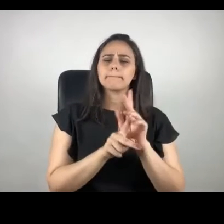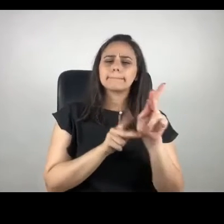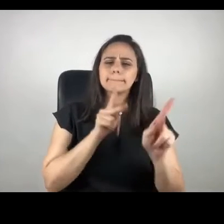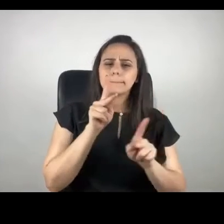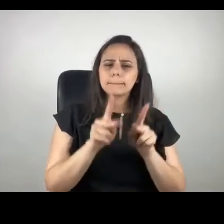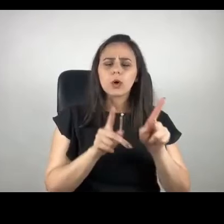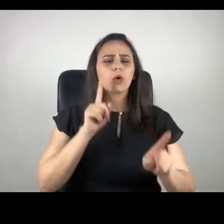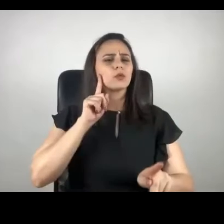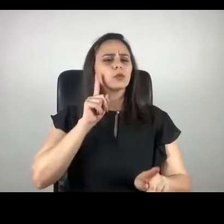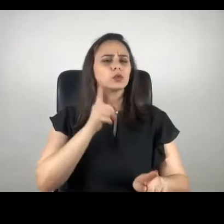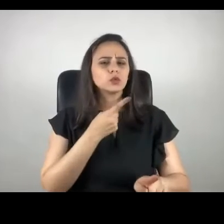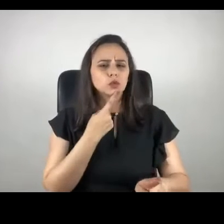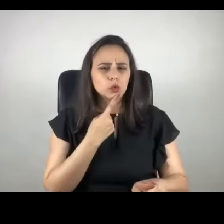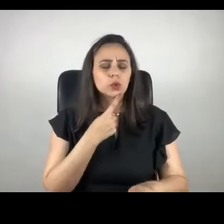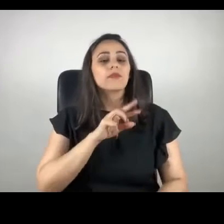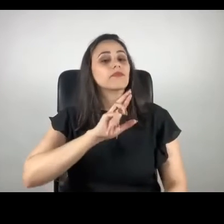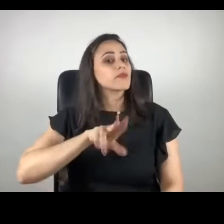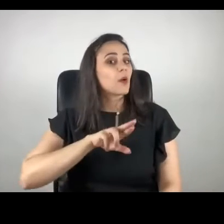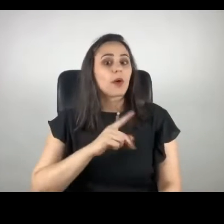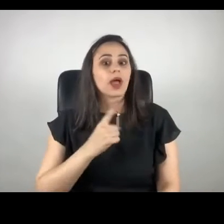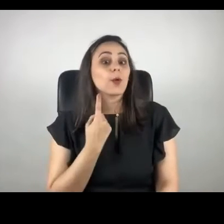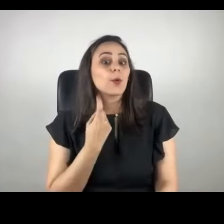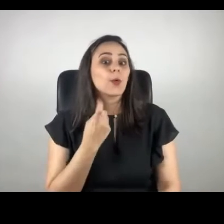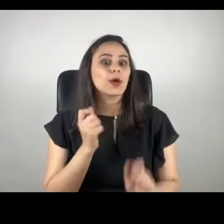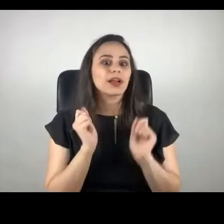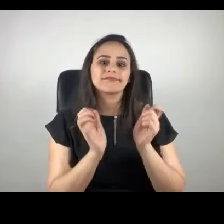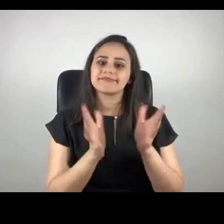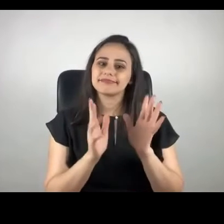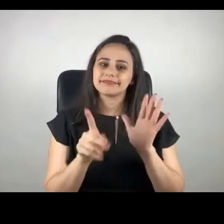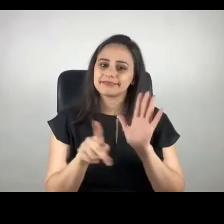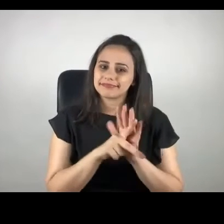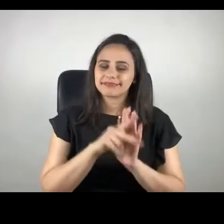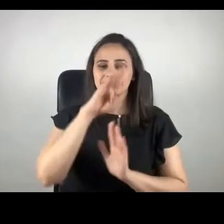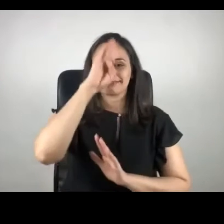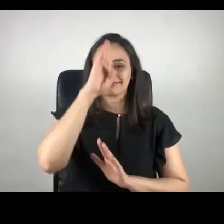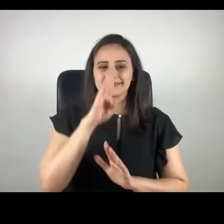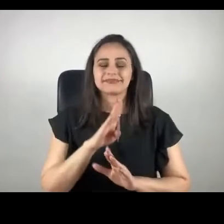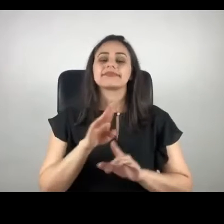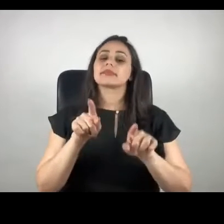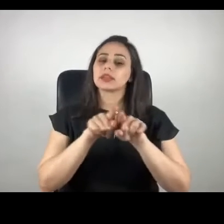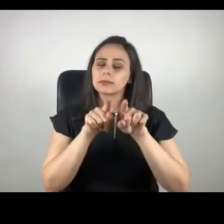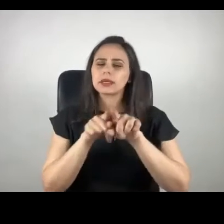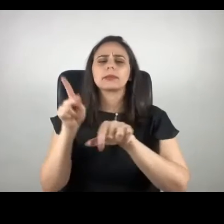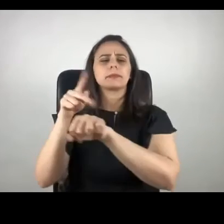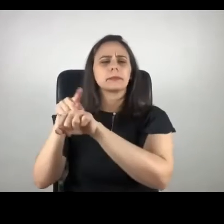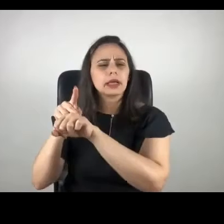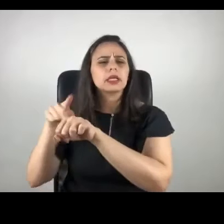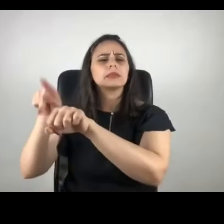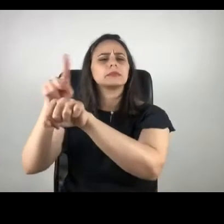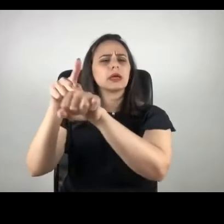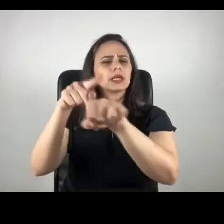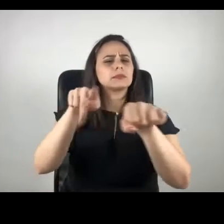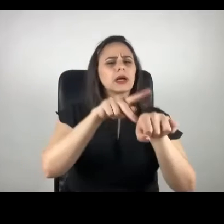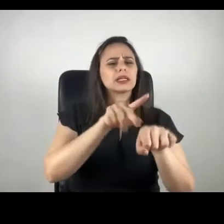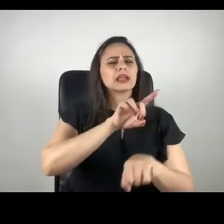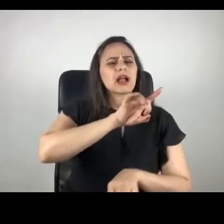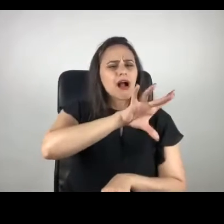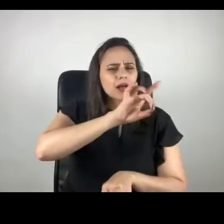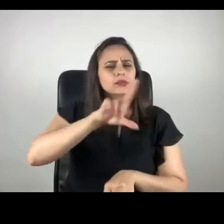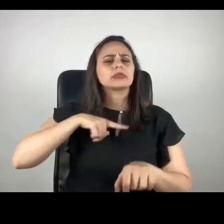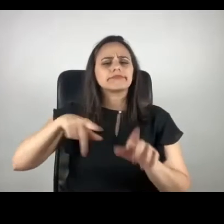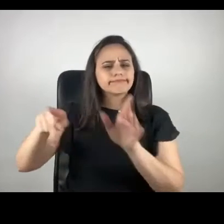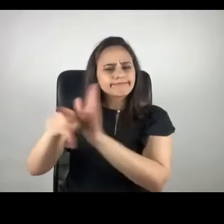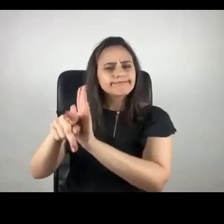única língua de sinais no Brasil. Cada lugar, cada país tem a sua